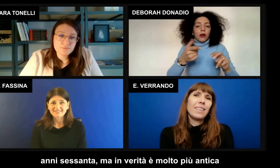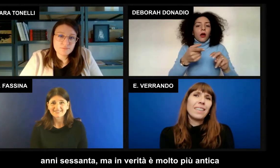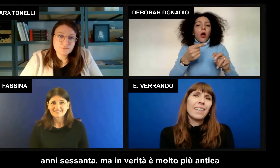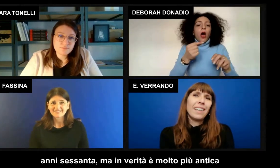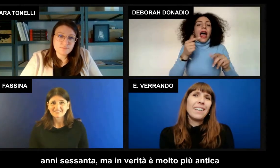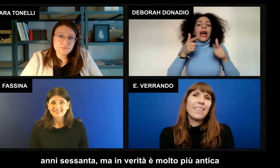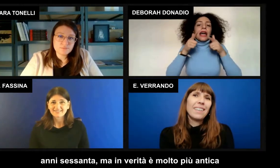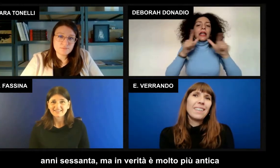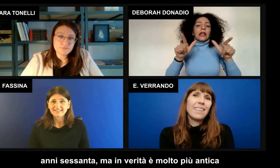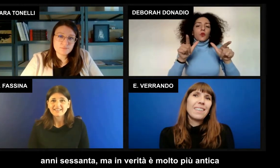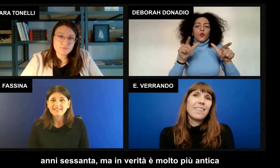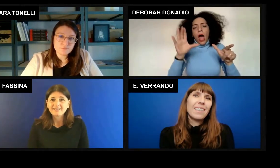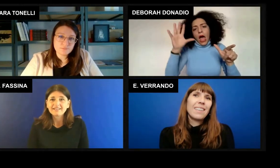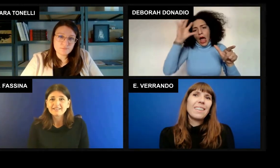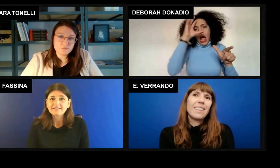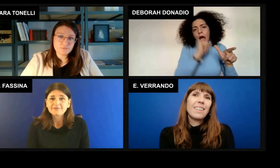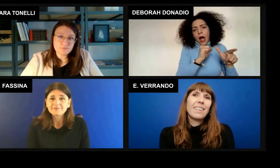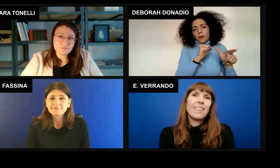antica.